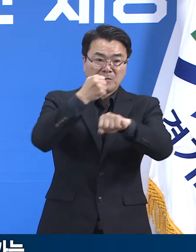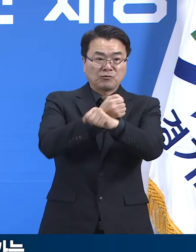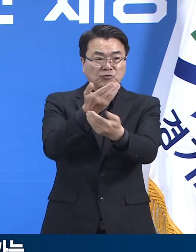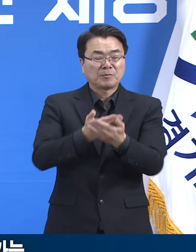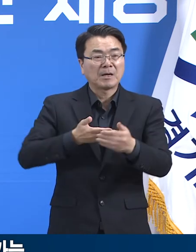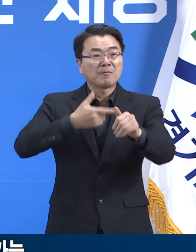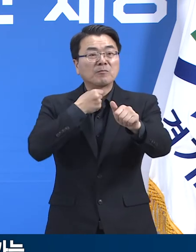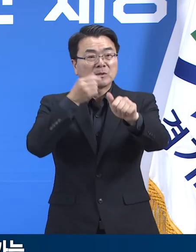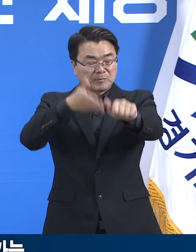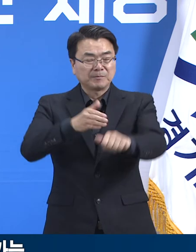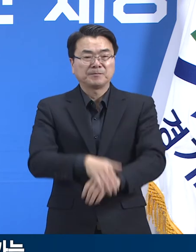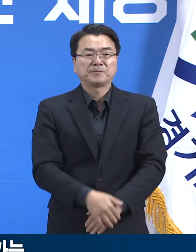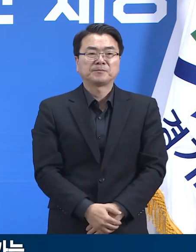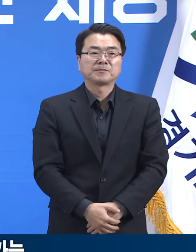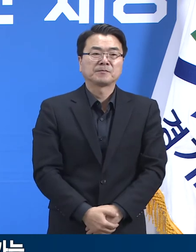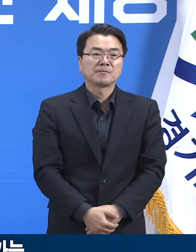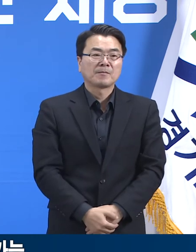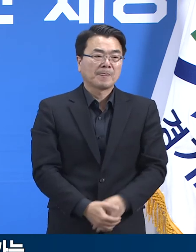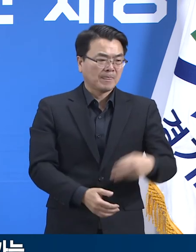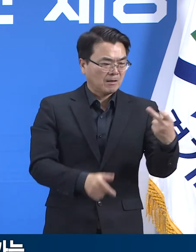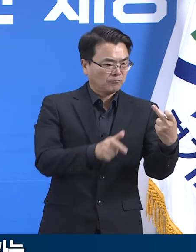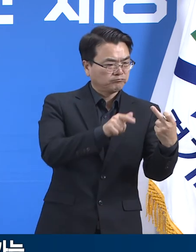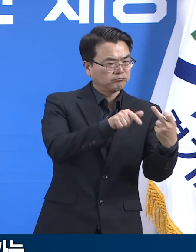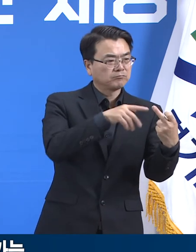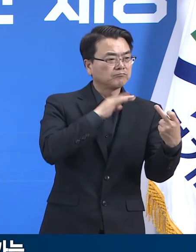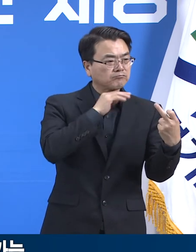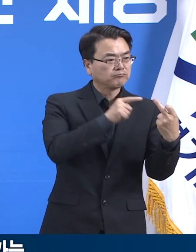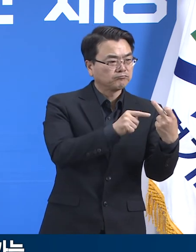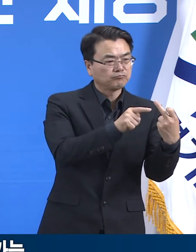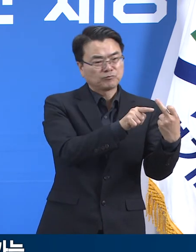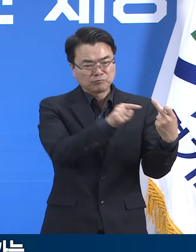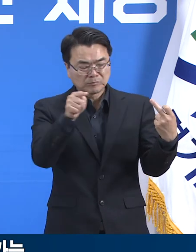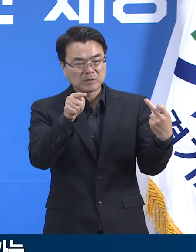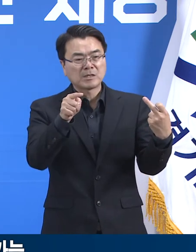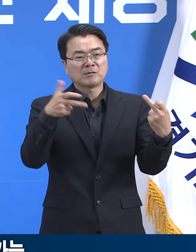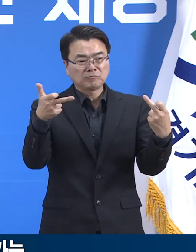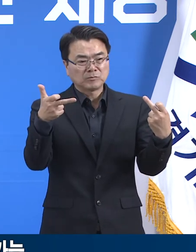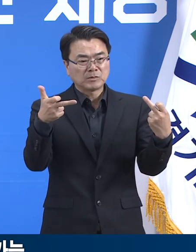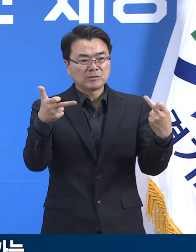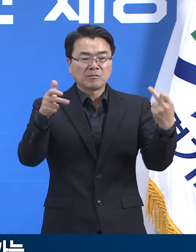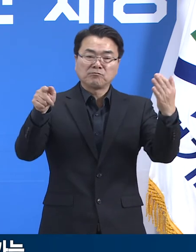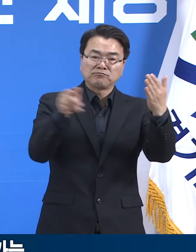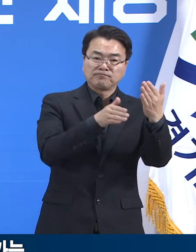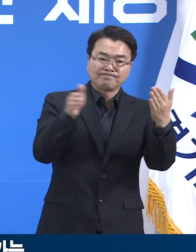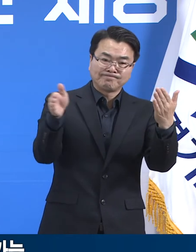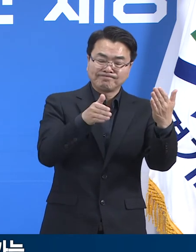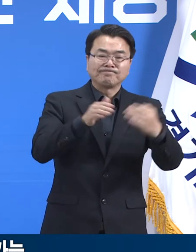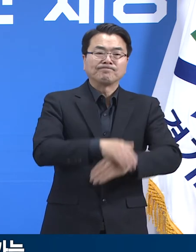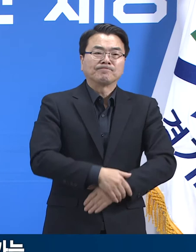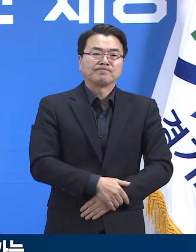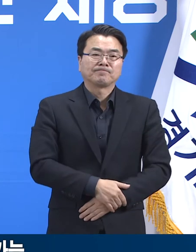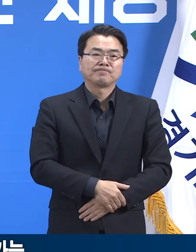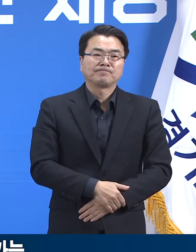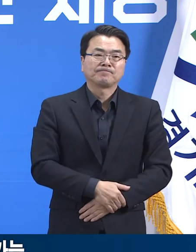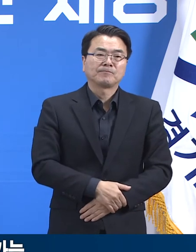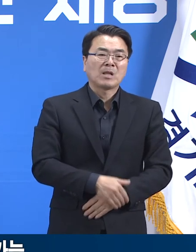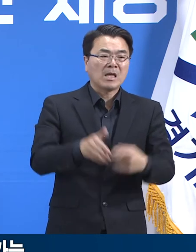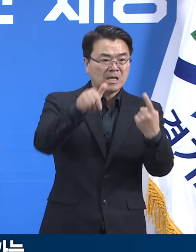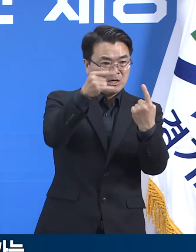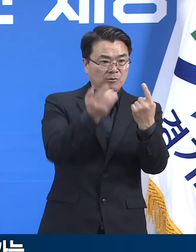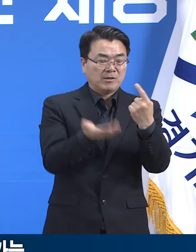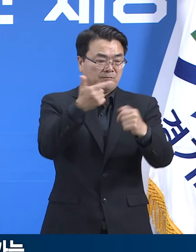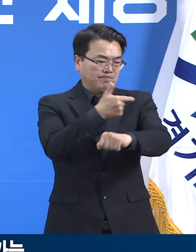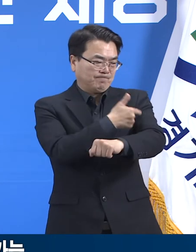12세에서 17세 접종은 대상자 77만 4,359명 중 1회 이상